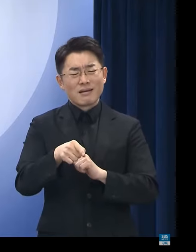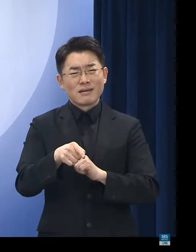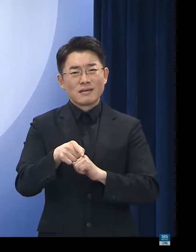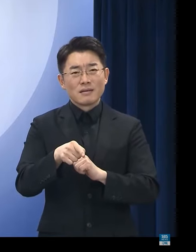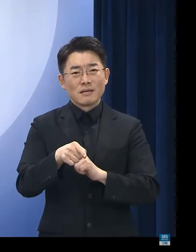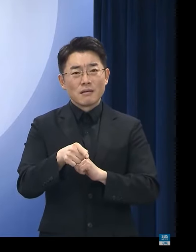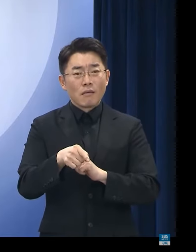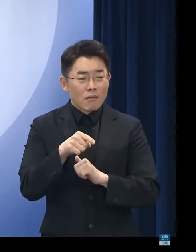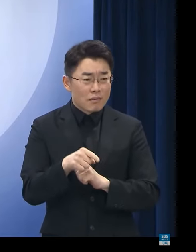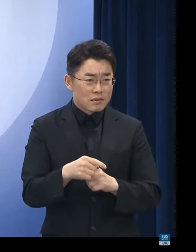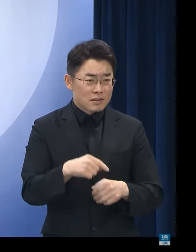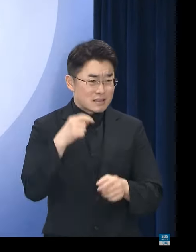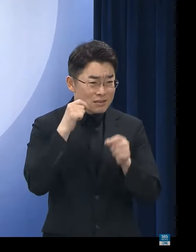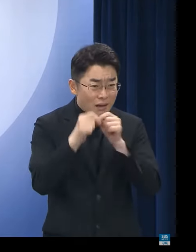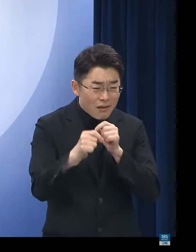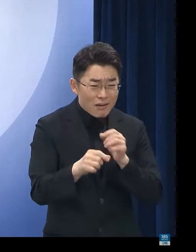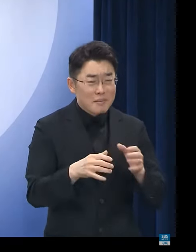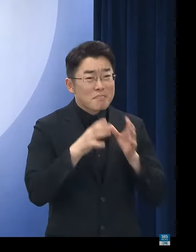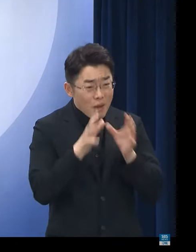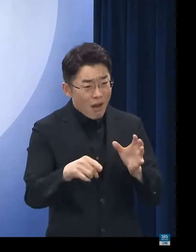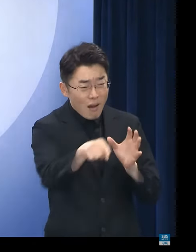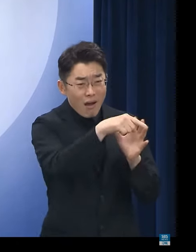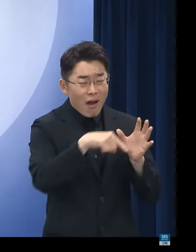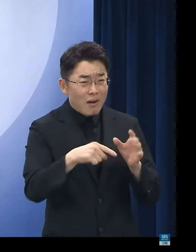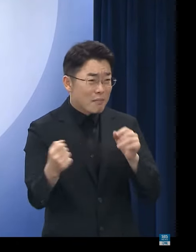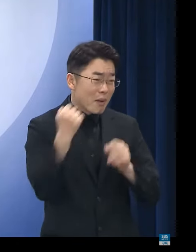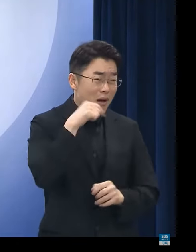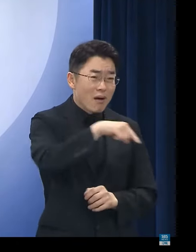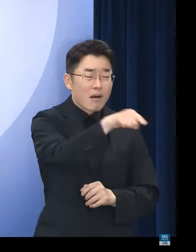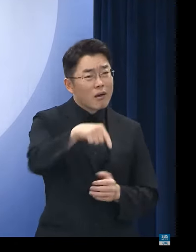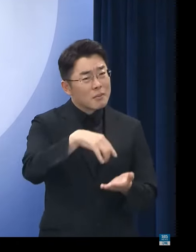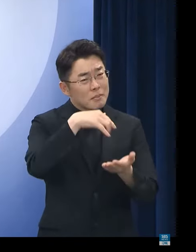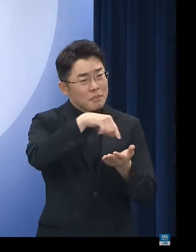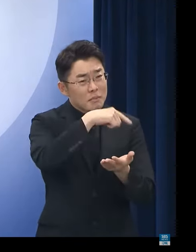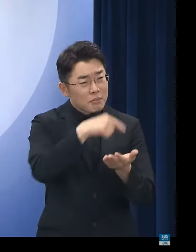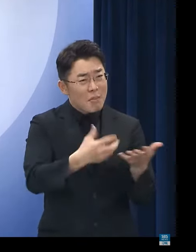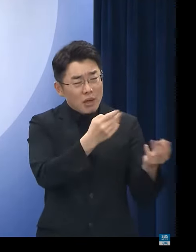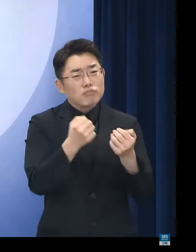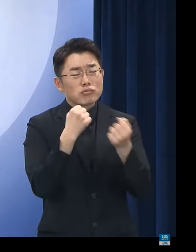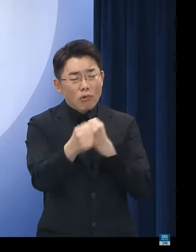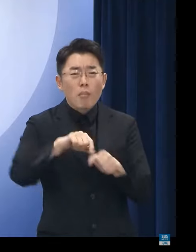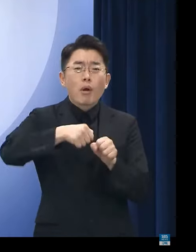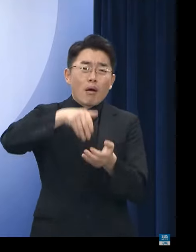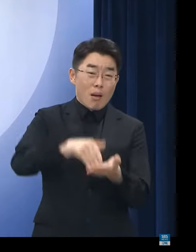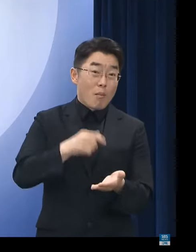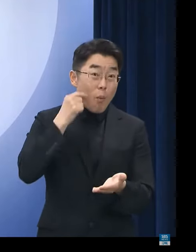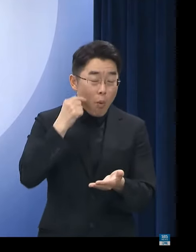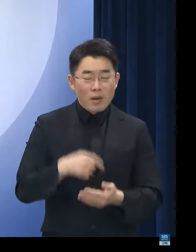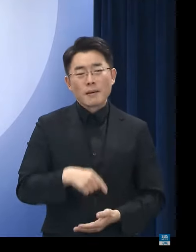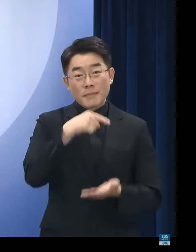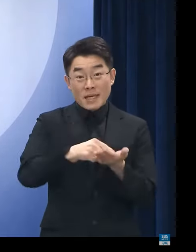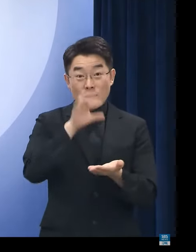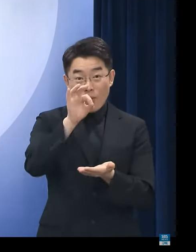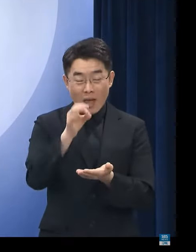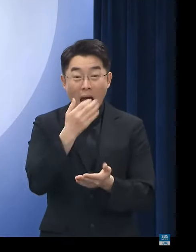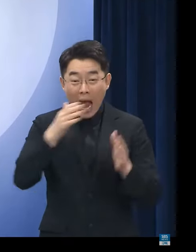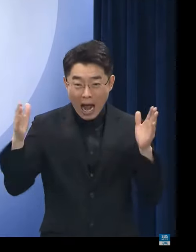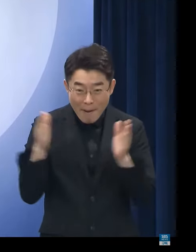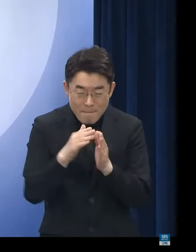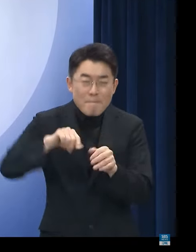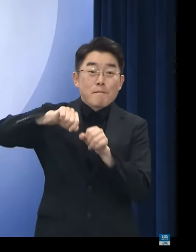피해자가 다수인 재산 범죄에 적용하기 어렵다는 점을 감안해서 전체 피해 금액의 합산액을 기준으로